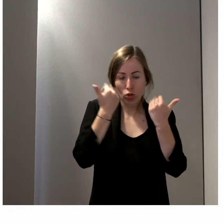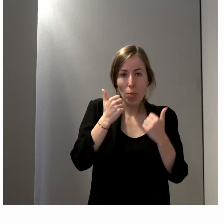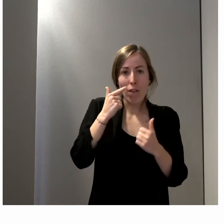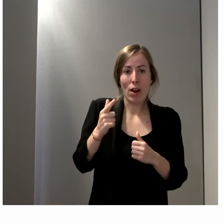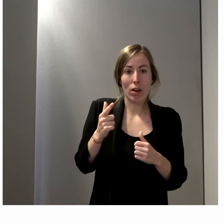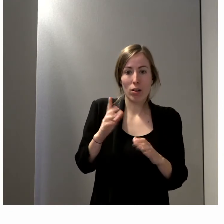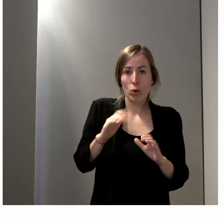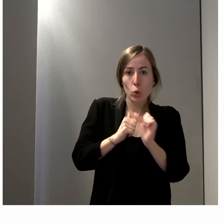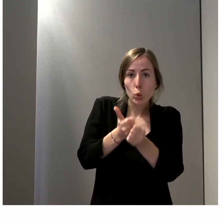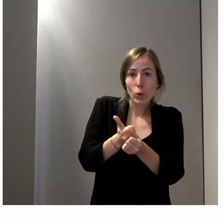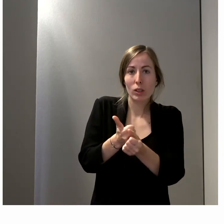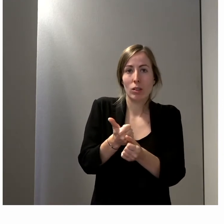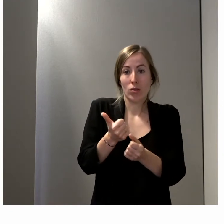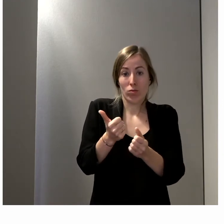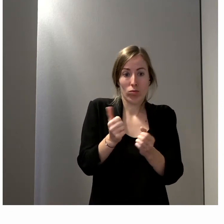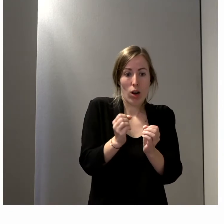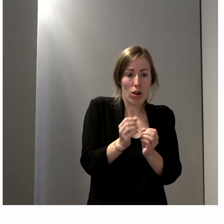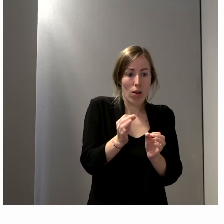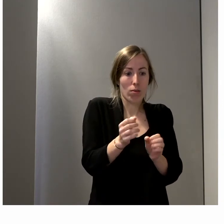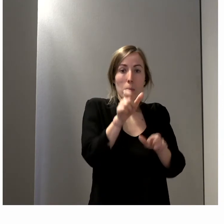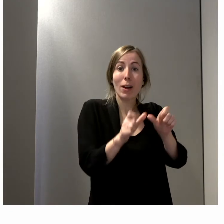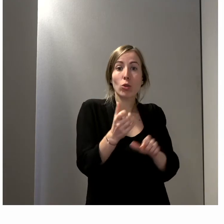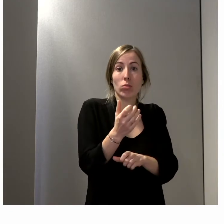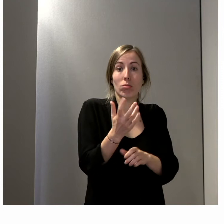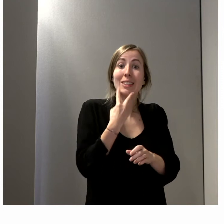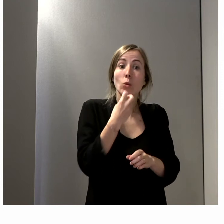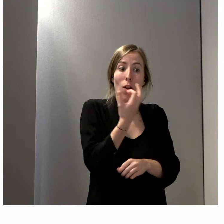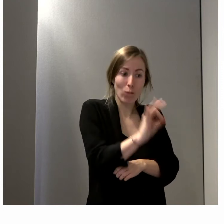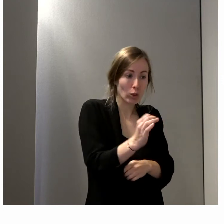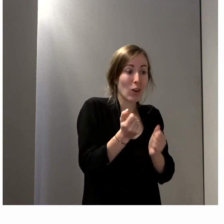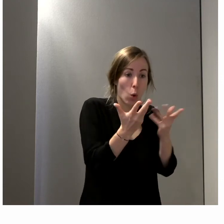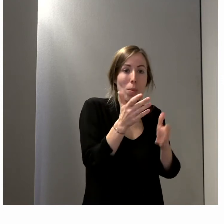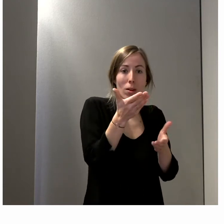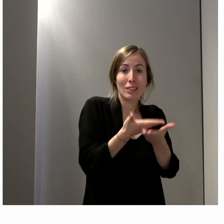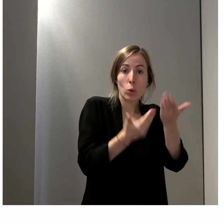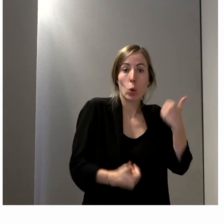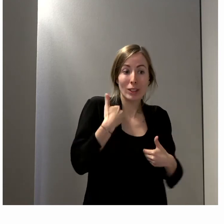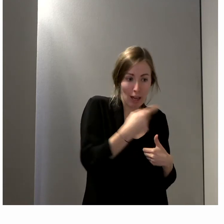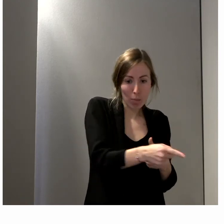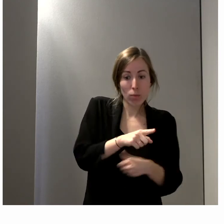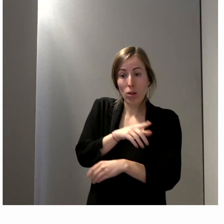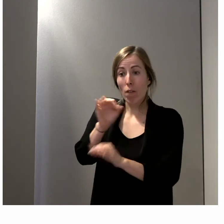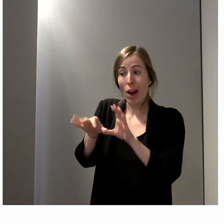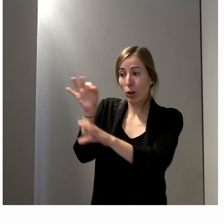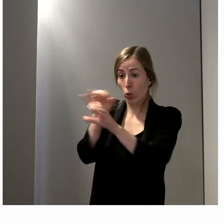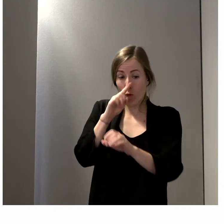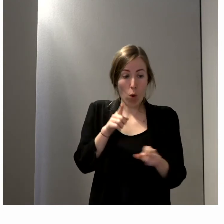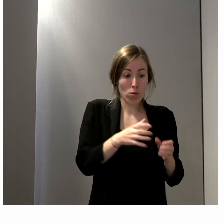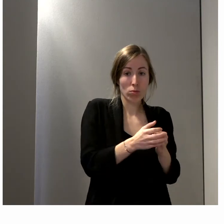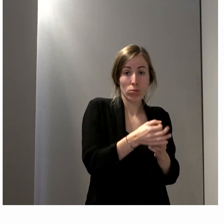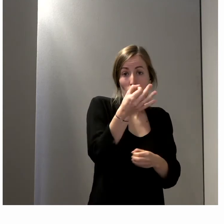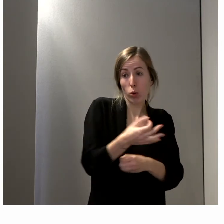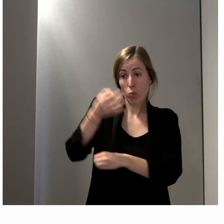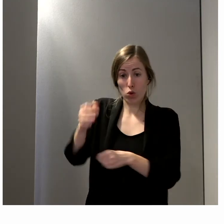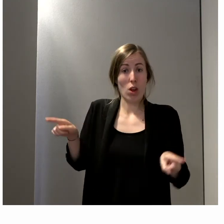due proportion de ce que nous représentons parmi les personnes en situation de handicap. Ça conduirait à des nominations un peu farfelues de personnes